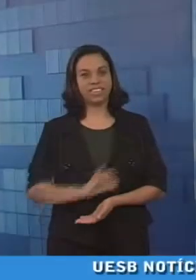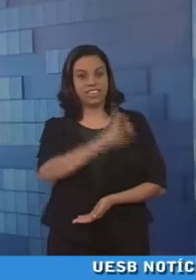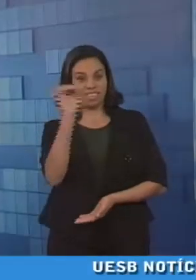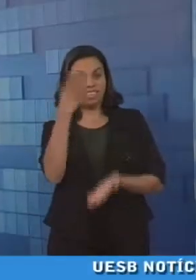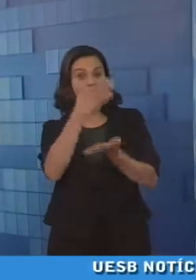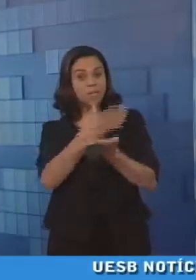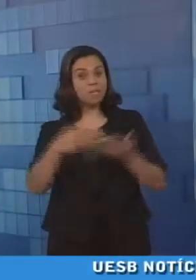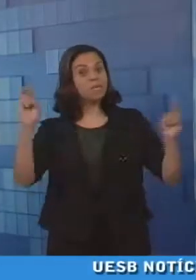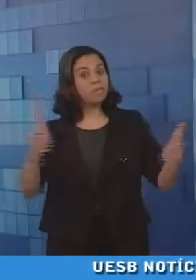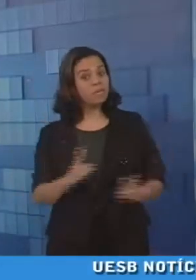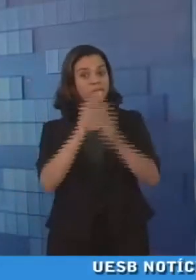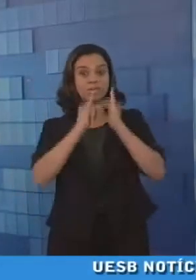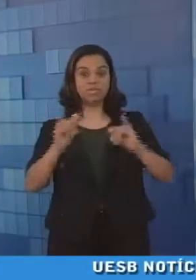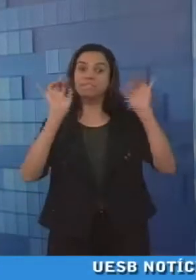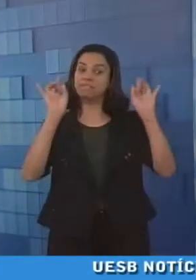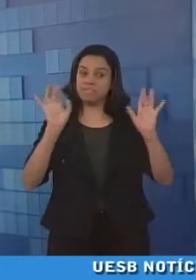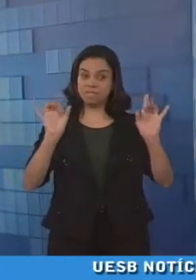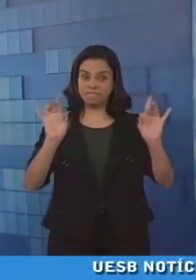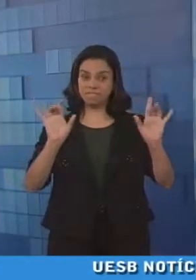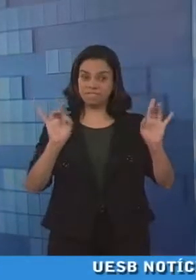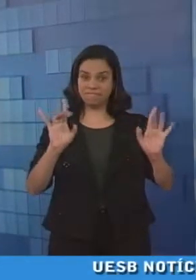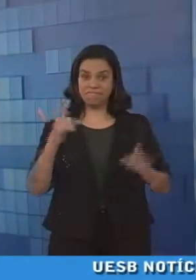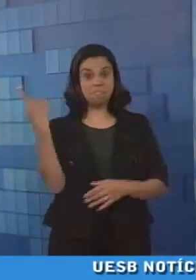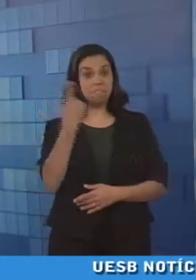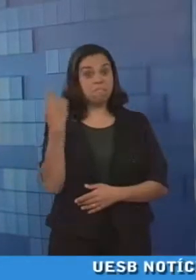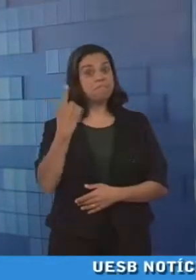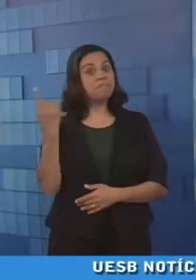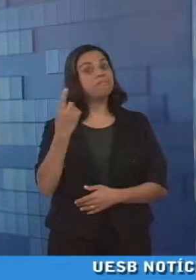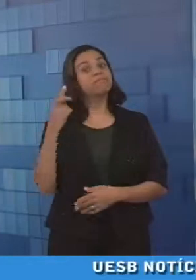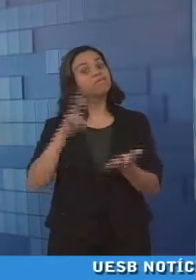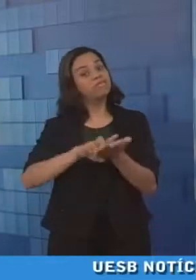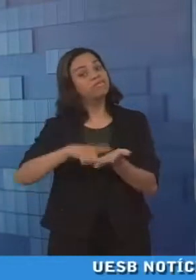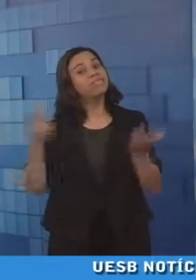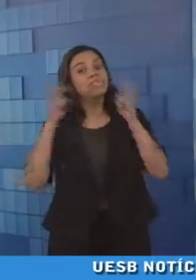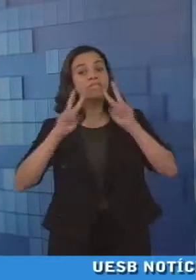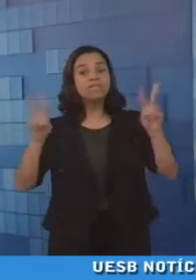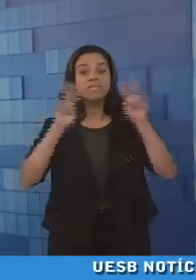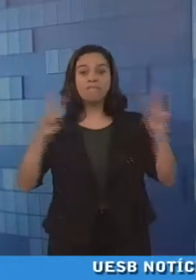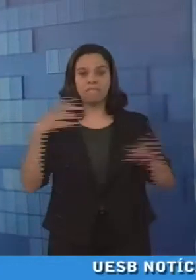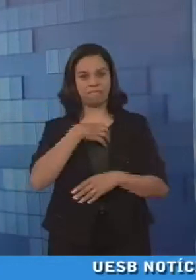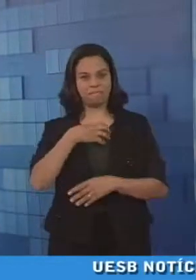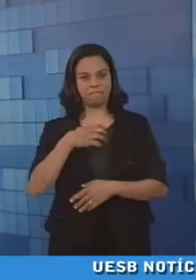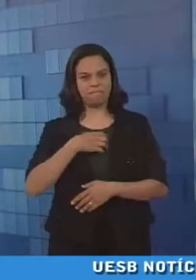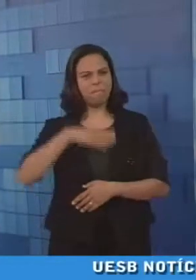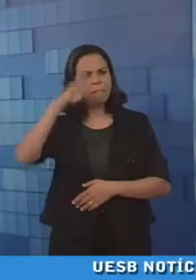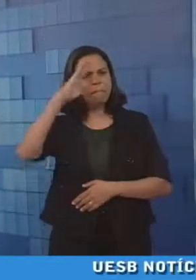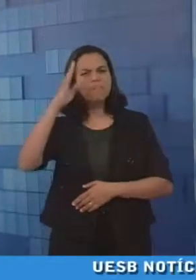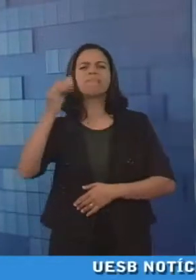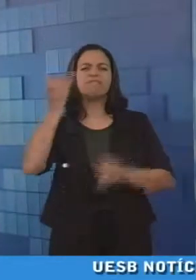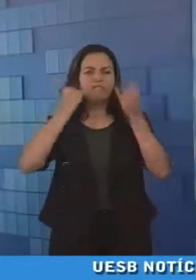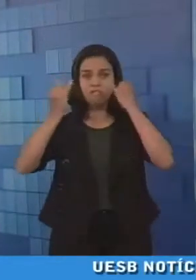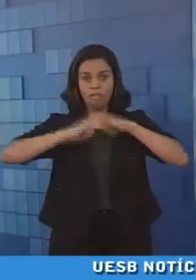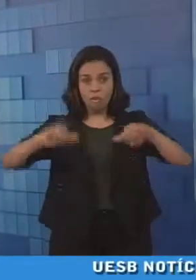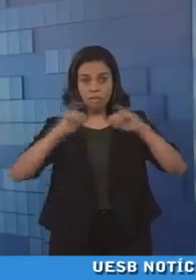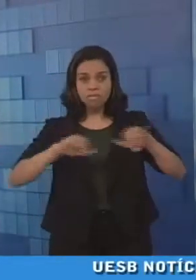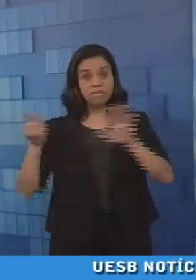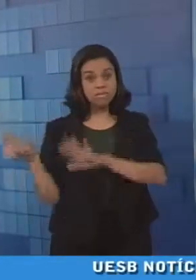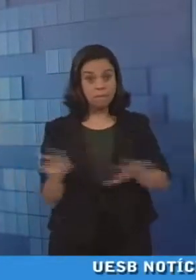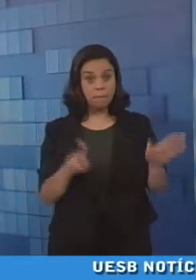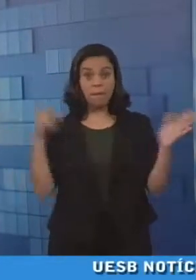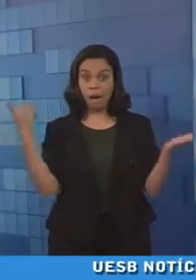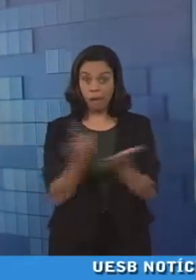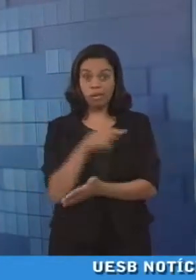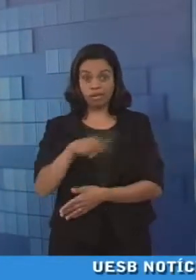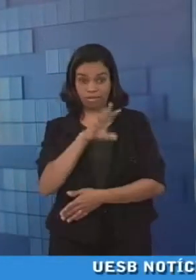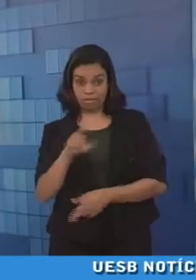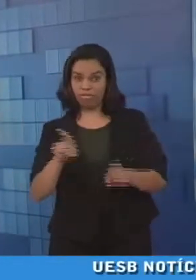Olá, está começando o SB Notícias Especial, o primeiro jornal visual da Bahia. As principais informações da semana